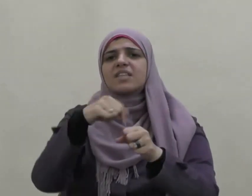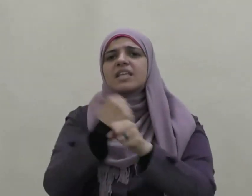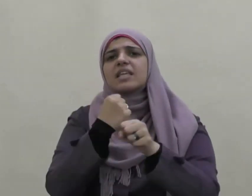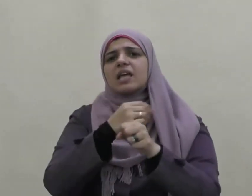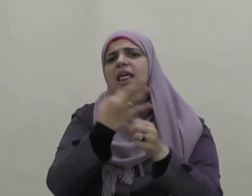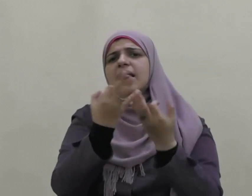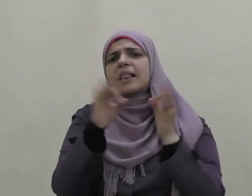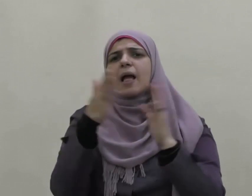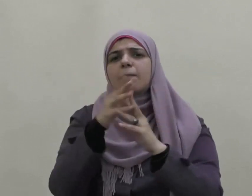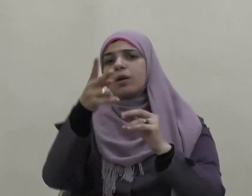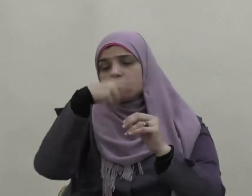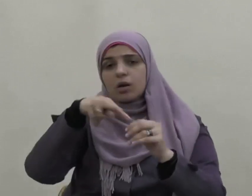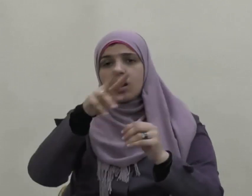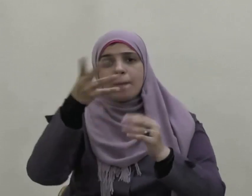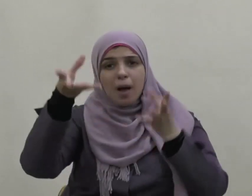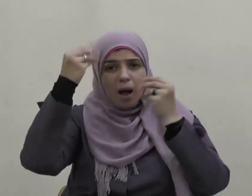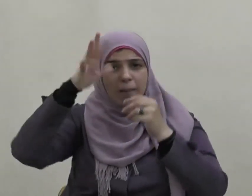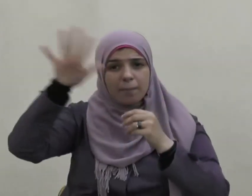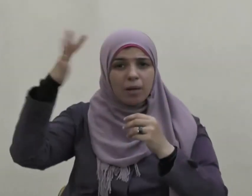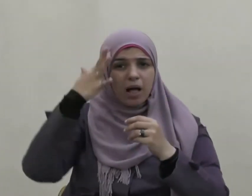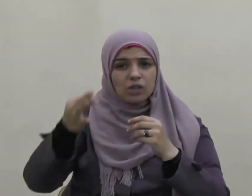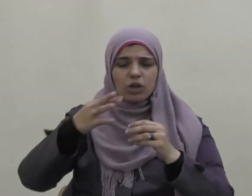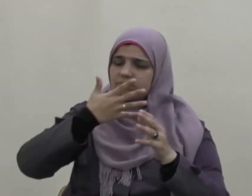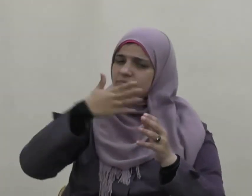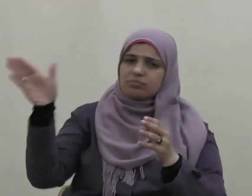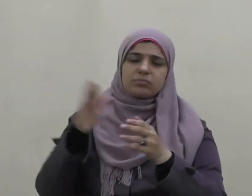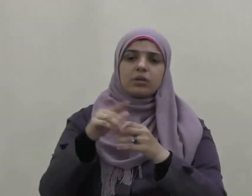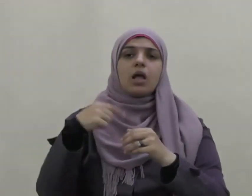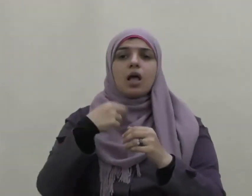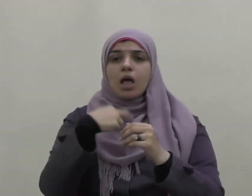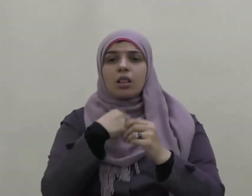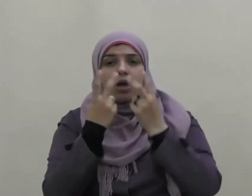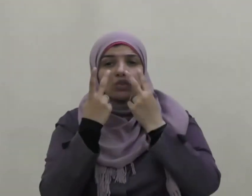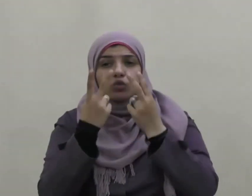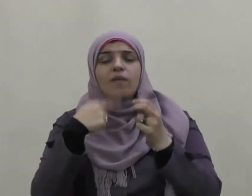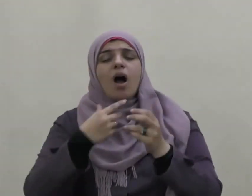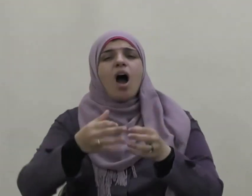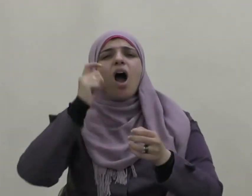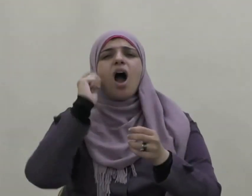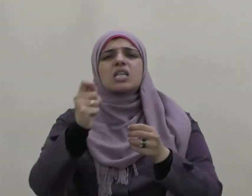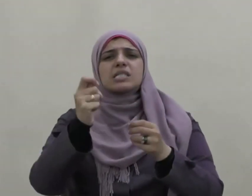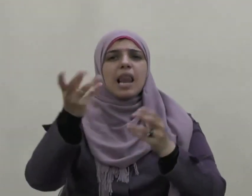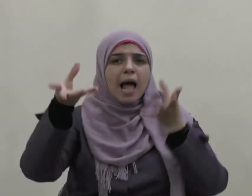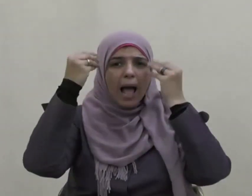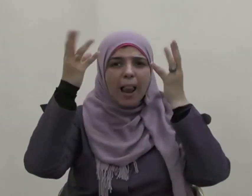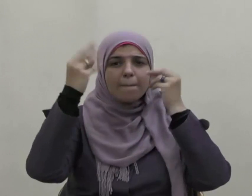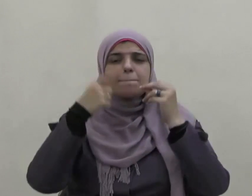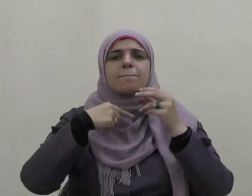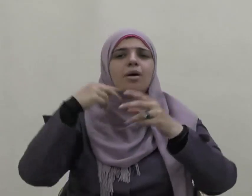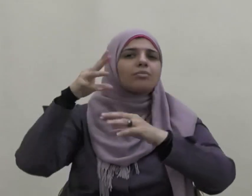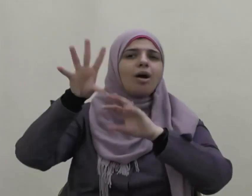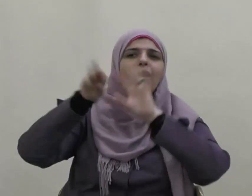من العلم المحدث فإني رأيت أصل العلم رواية أهل المدينة